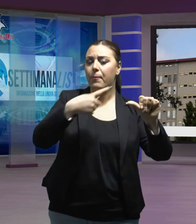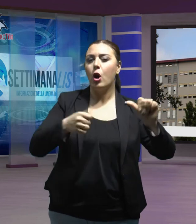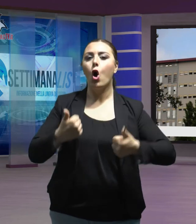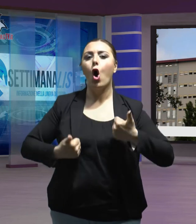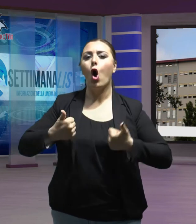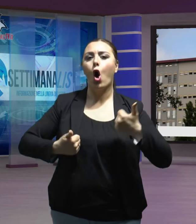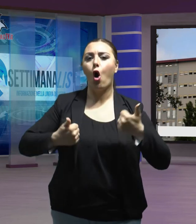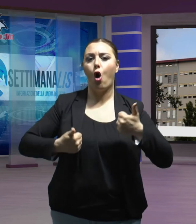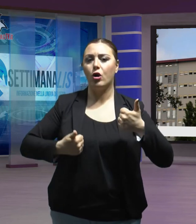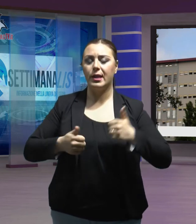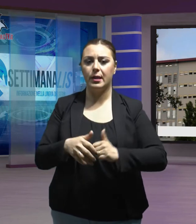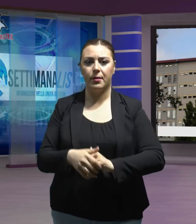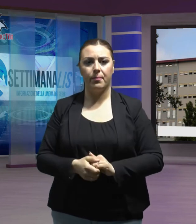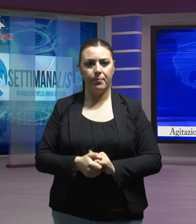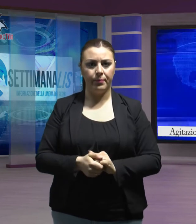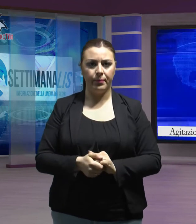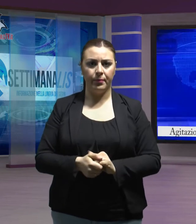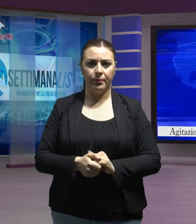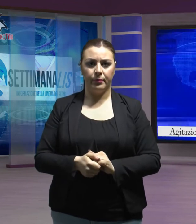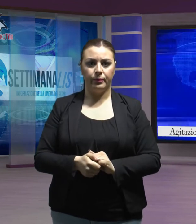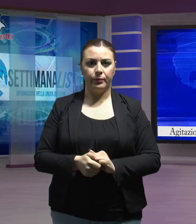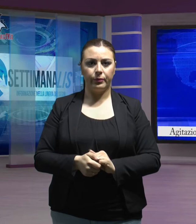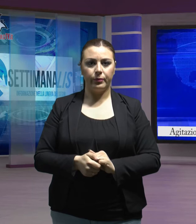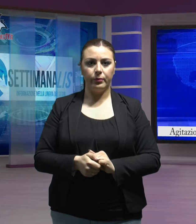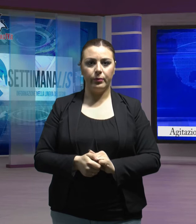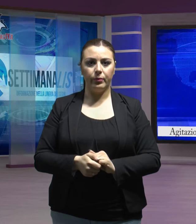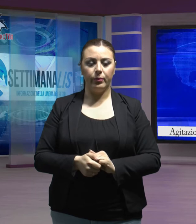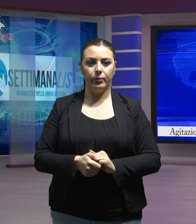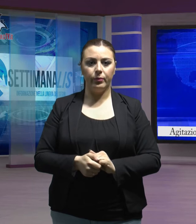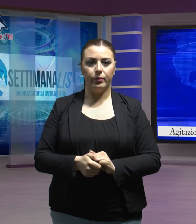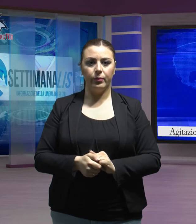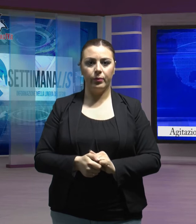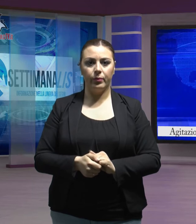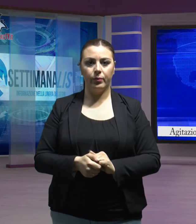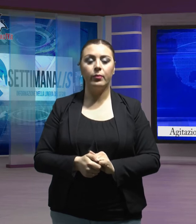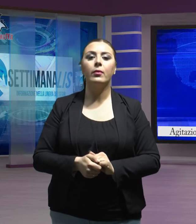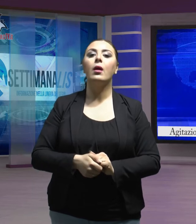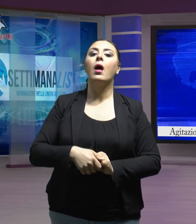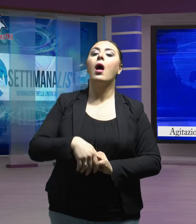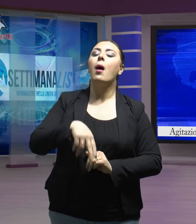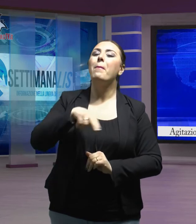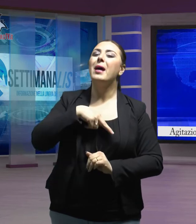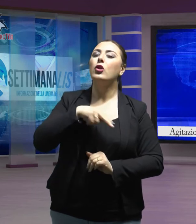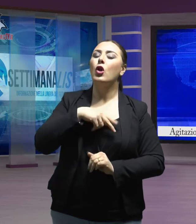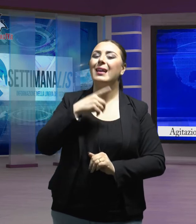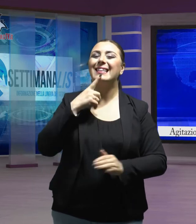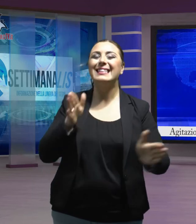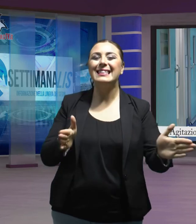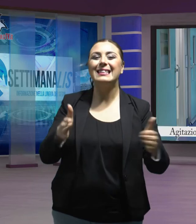completati. Il personale delle sale operatorie dell'ospedale